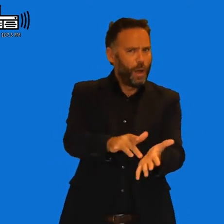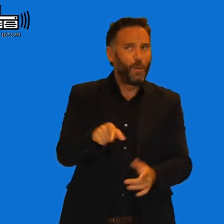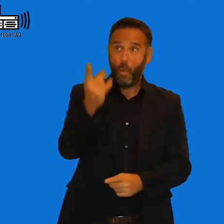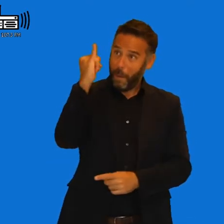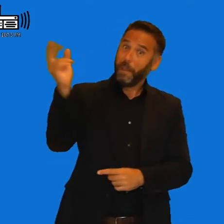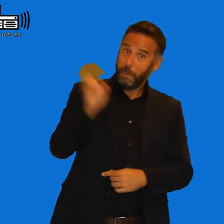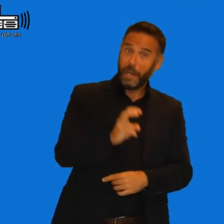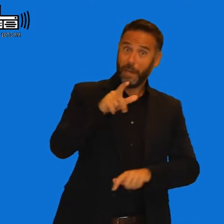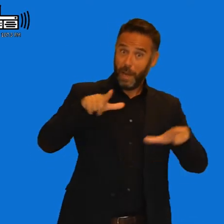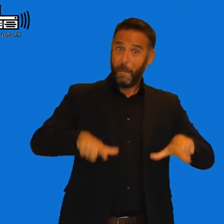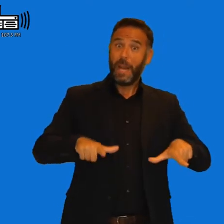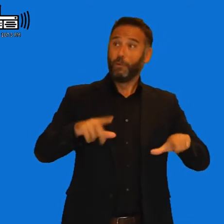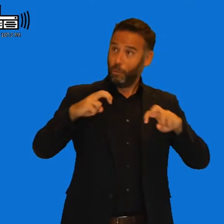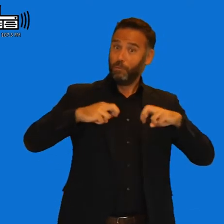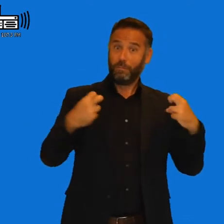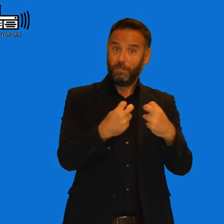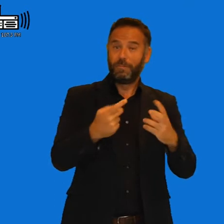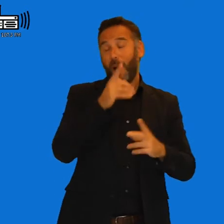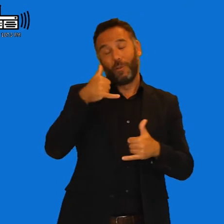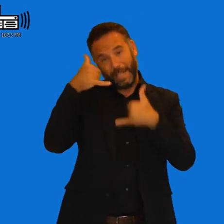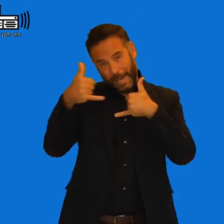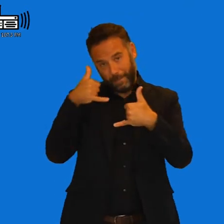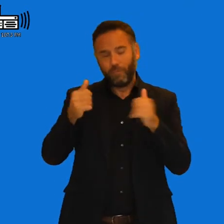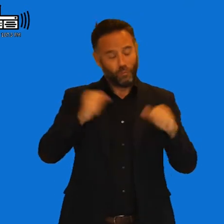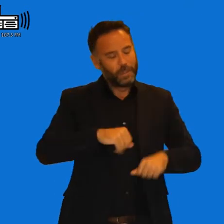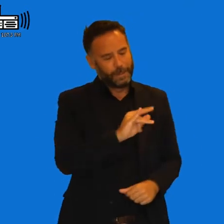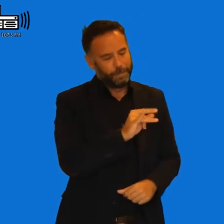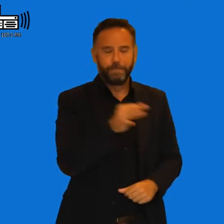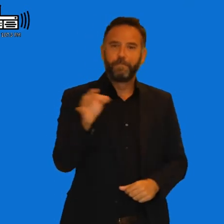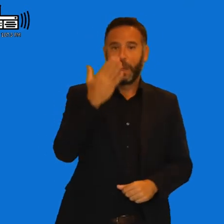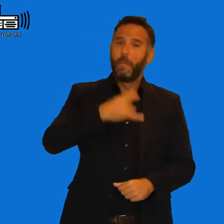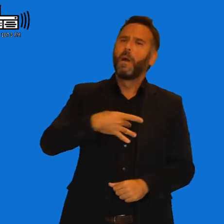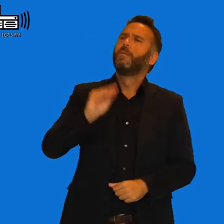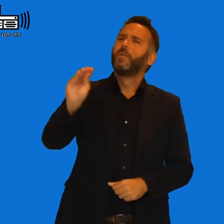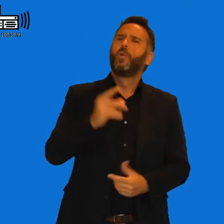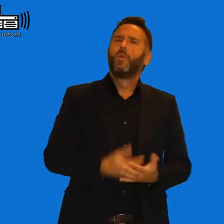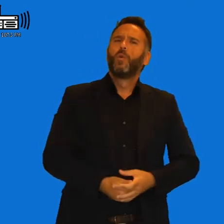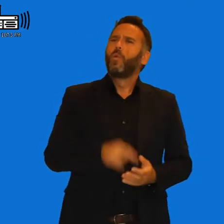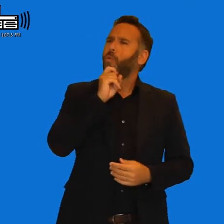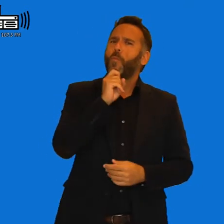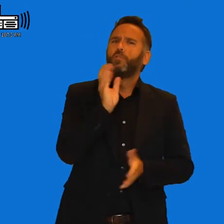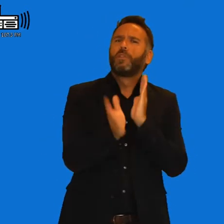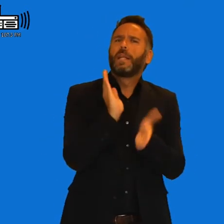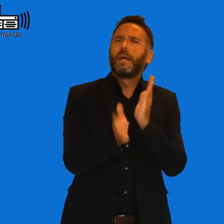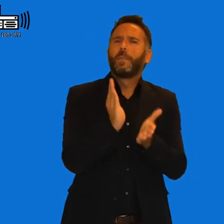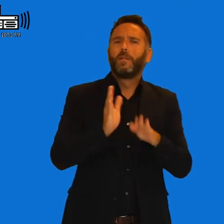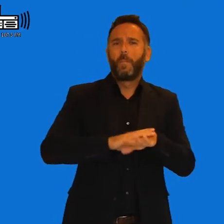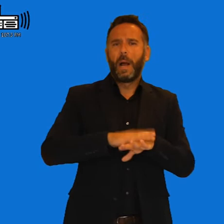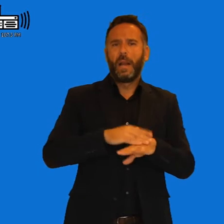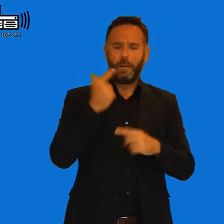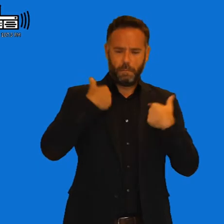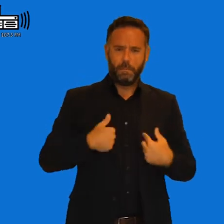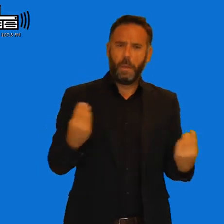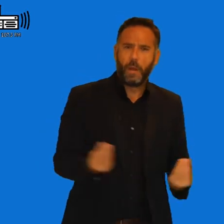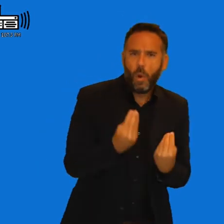vez. estado estado sí sí he estado estado ya sí. Oye Rafael ¿Cómo cómo se pueden paliar los efectos de de espina bífida?